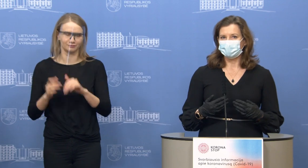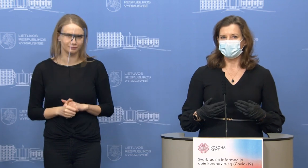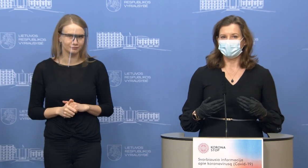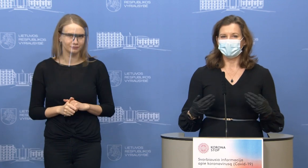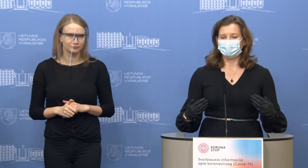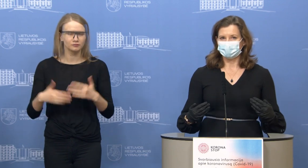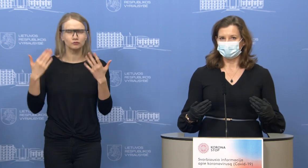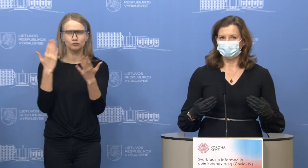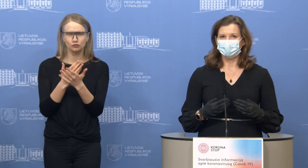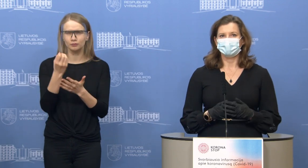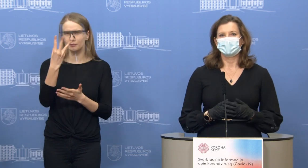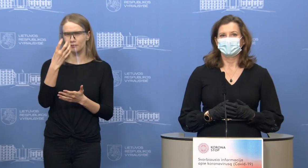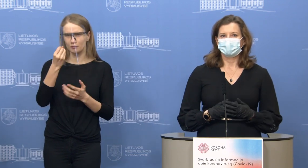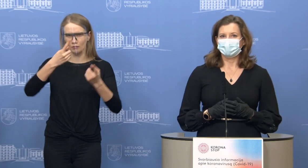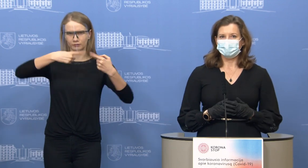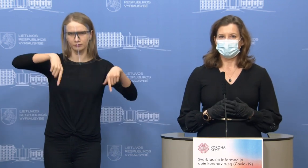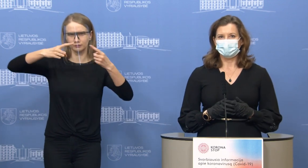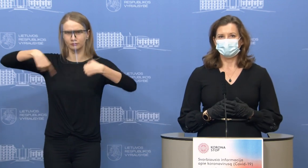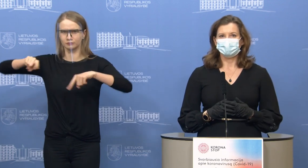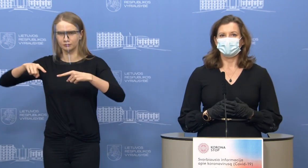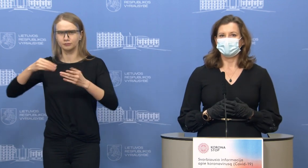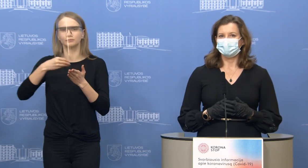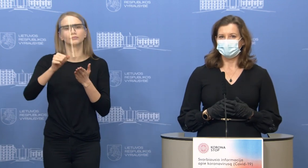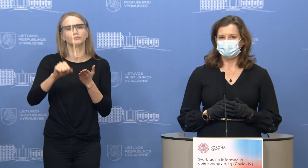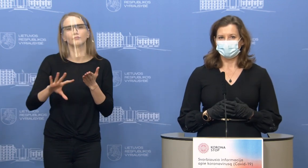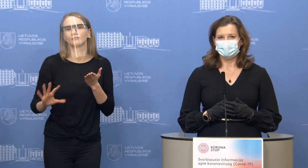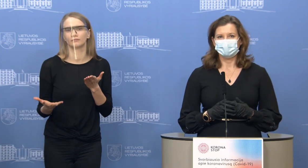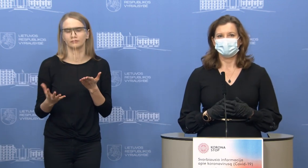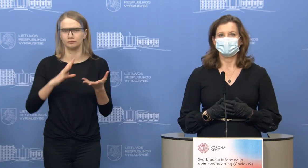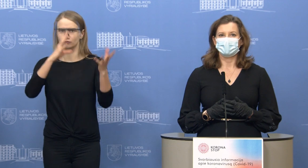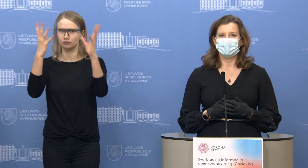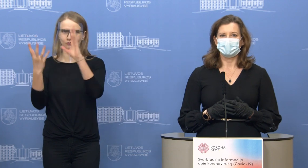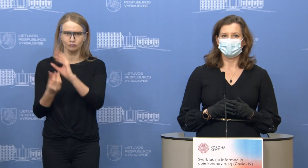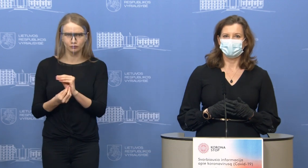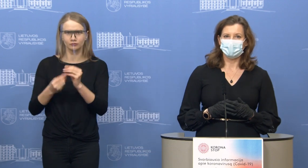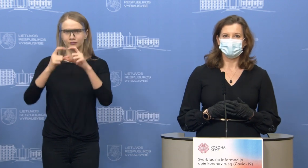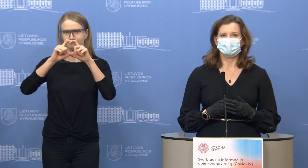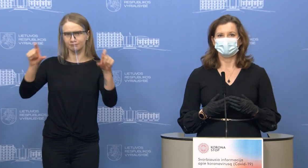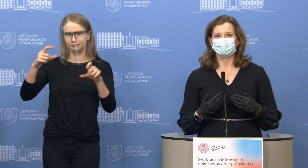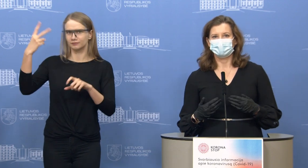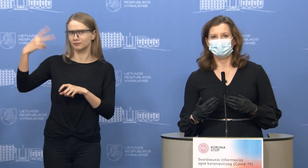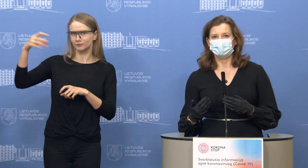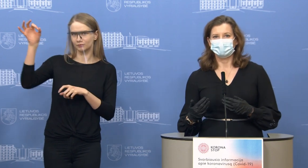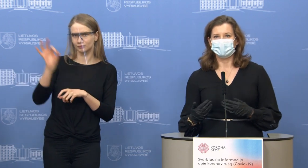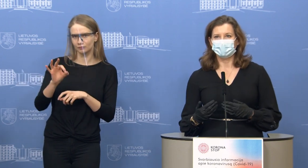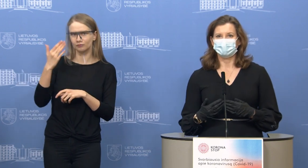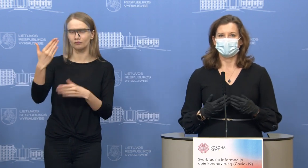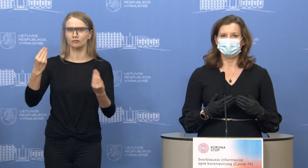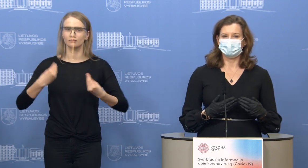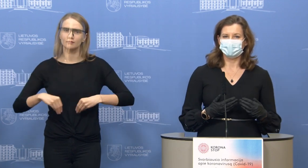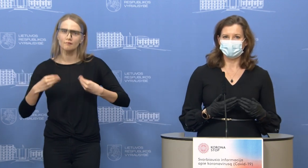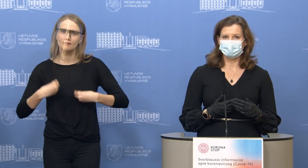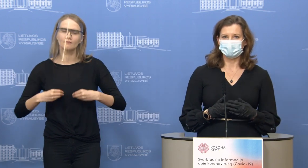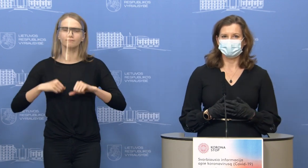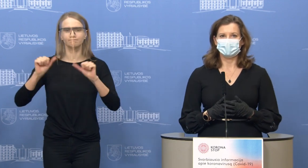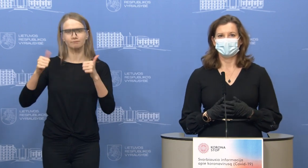apie 15 prekių kategorijų. Daugiausia parduotuvių apie 20 procentų yra aprangos ir dizaino